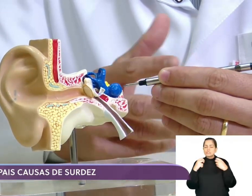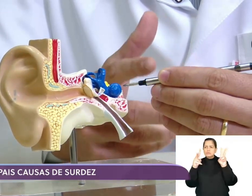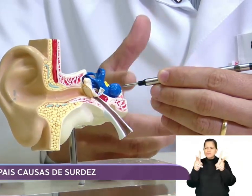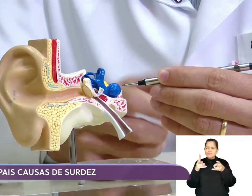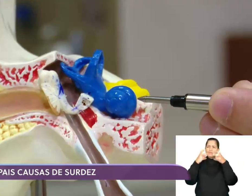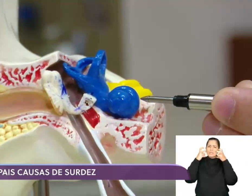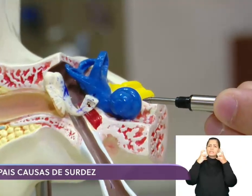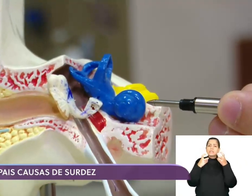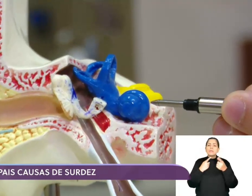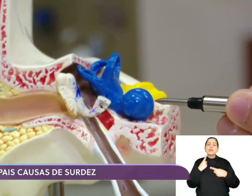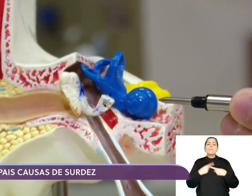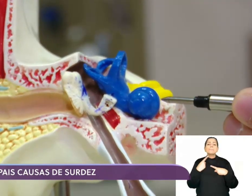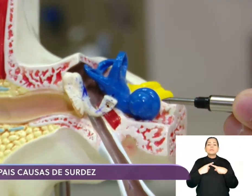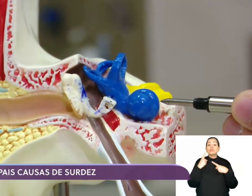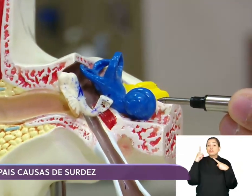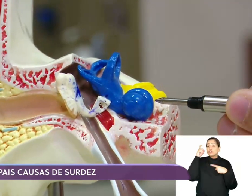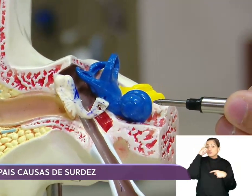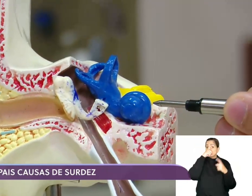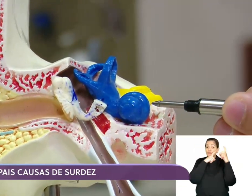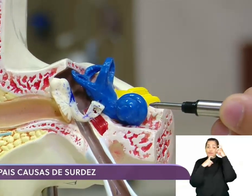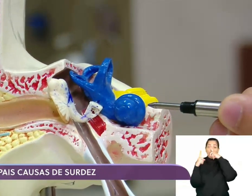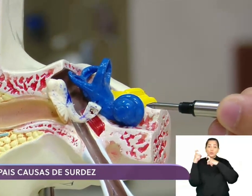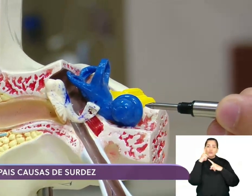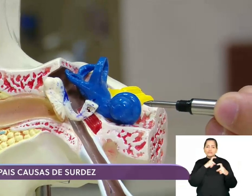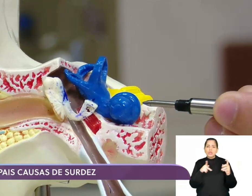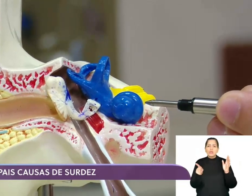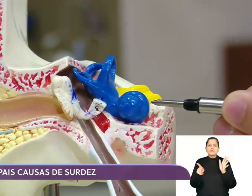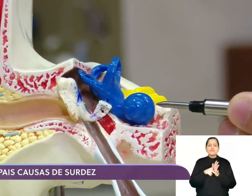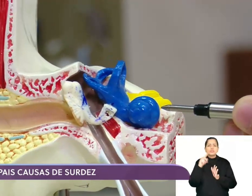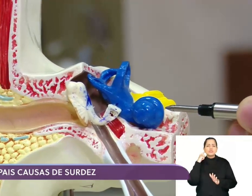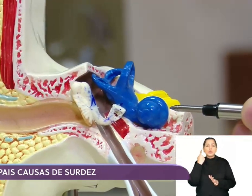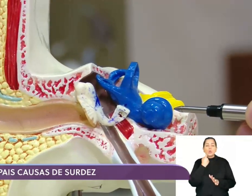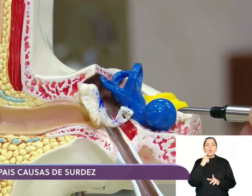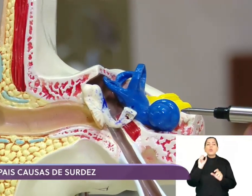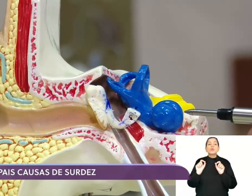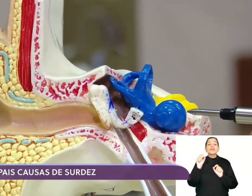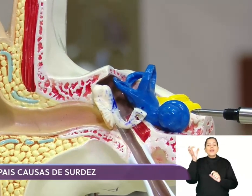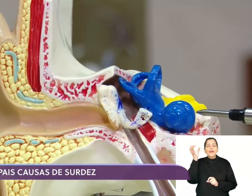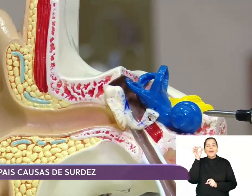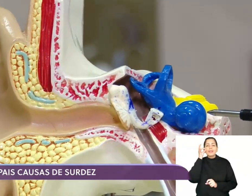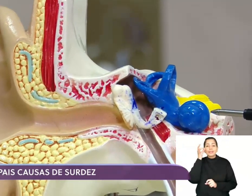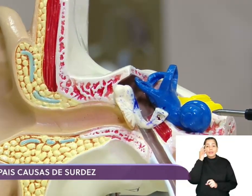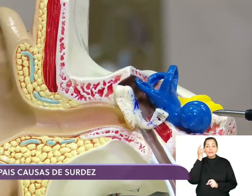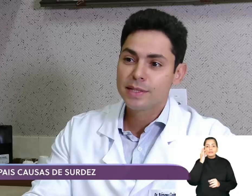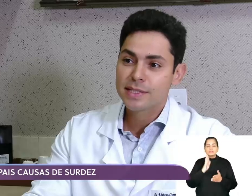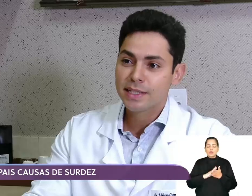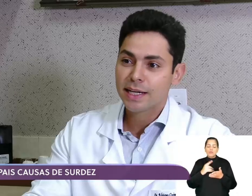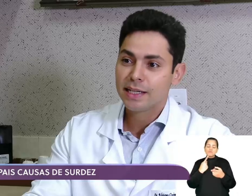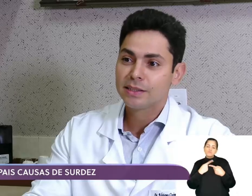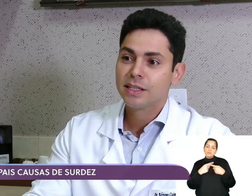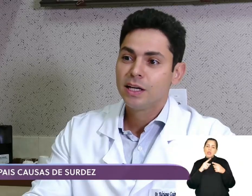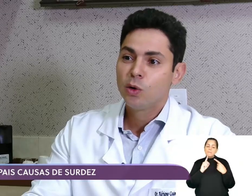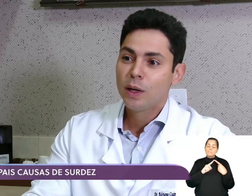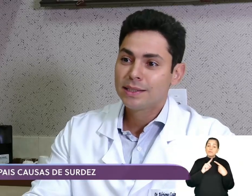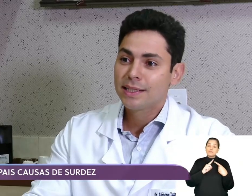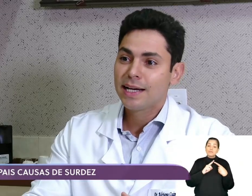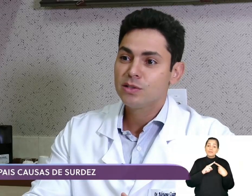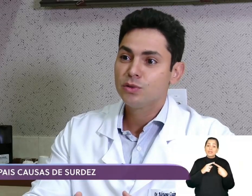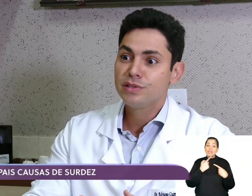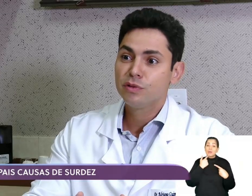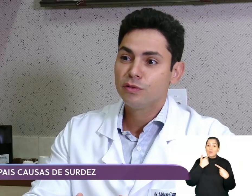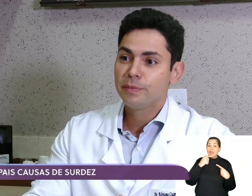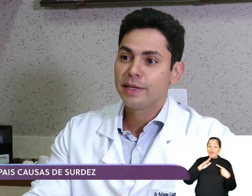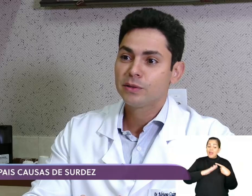nos levam a perceber alguma dificuldade auditiva, que nos chamam a atenção. Quais são esses sinais? O